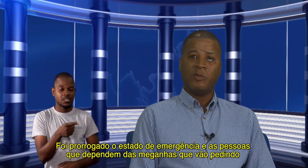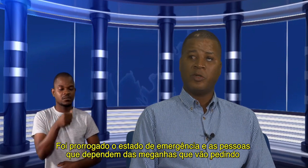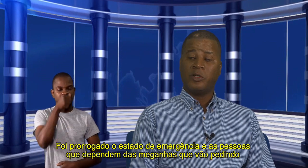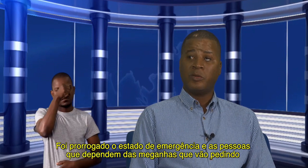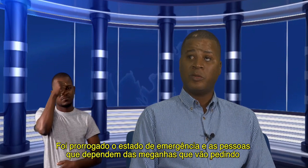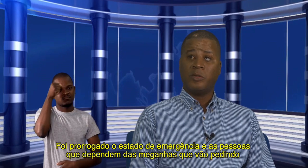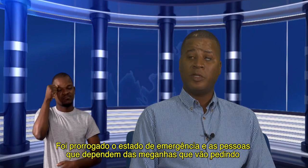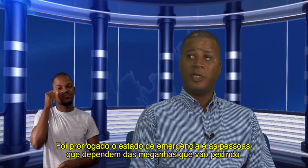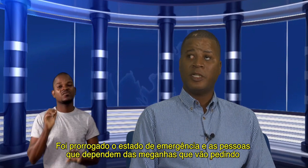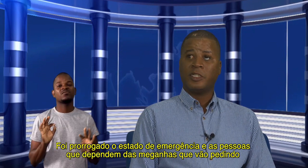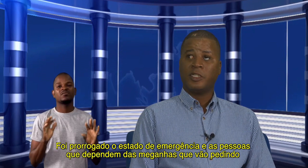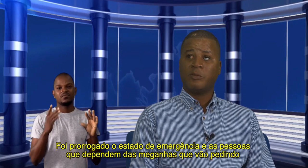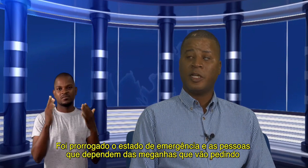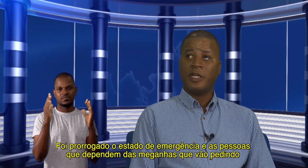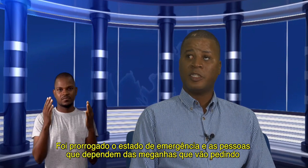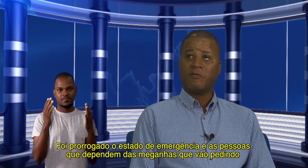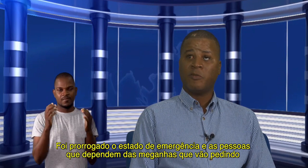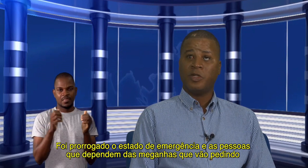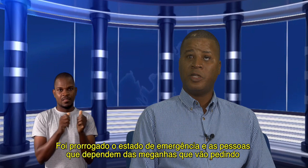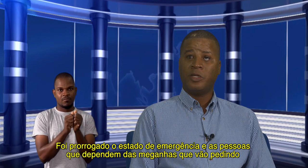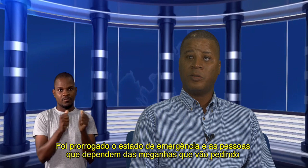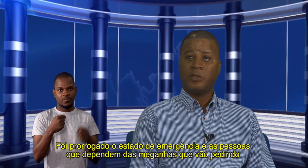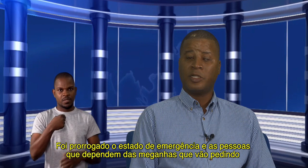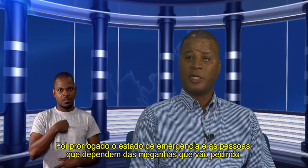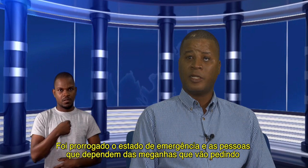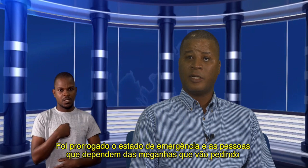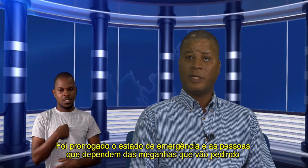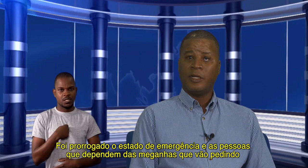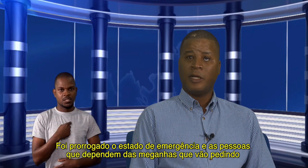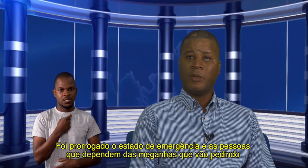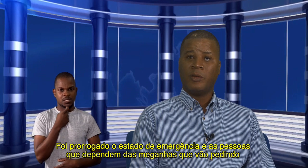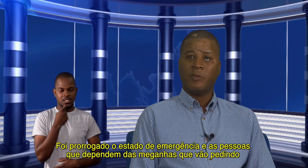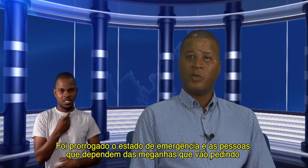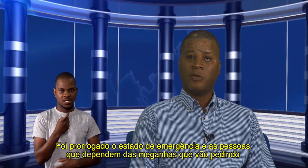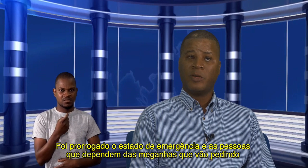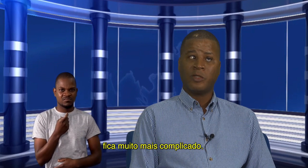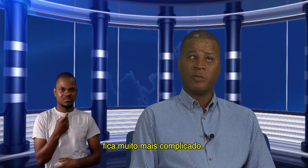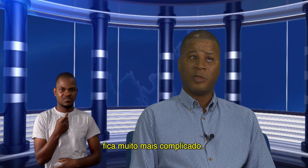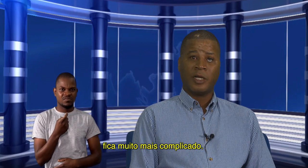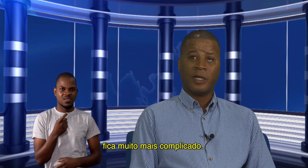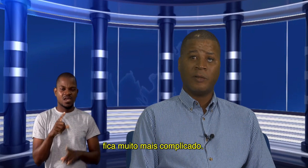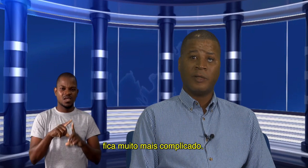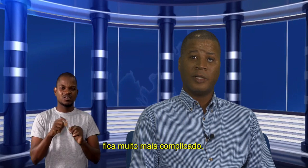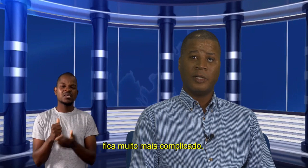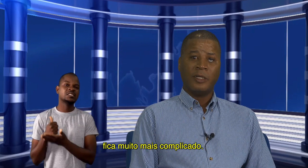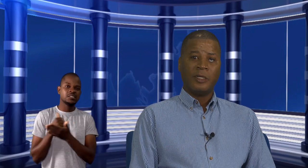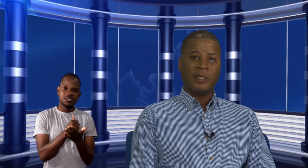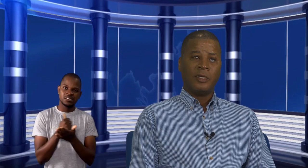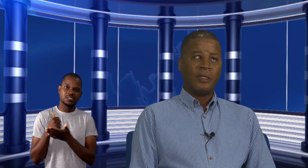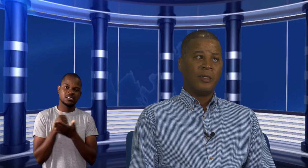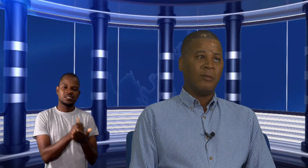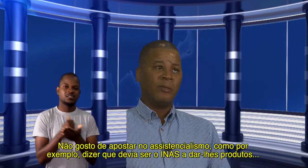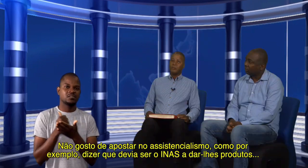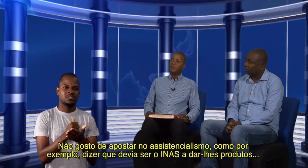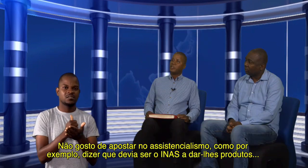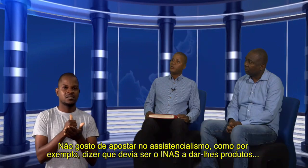muito dessas migalhas que vão pedindo, etc. É muito mais complicado. Mas eu não